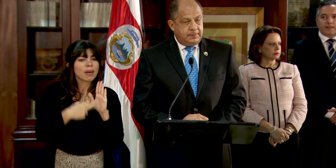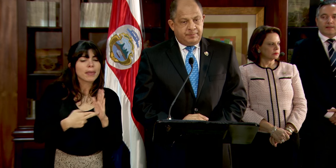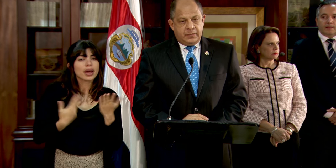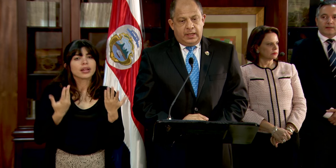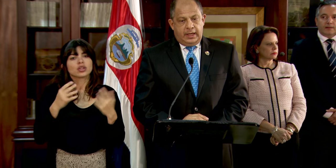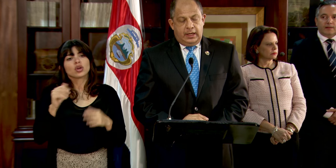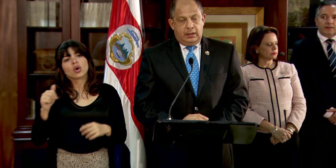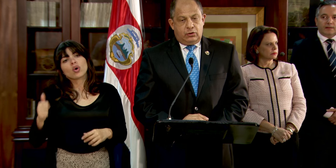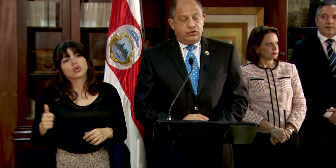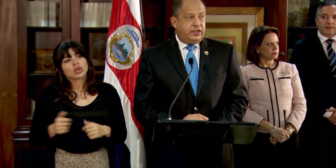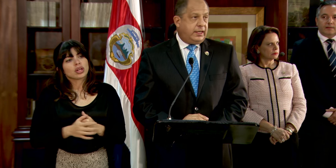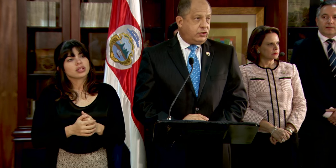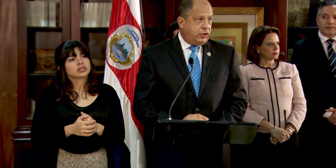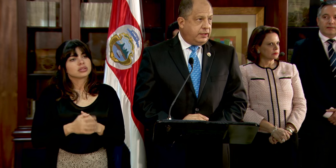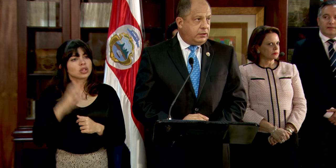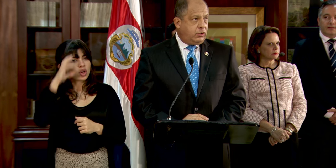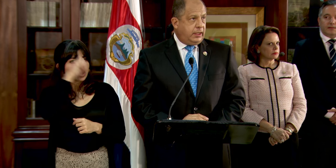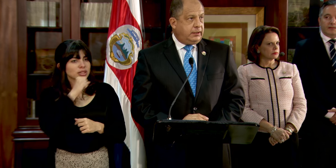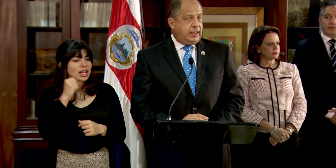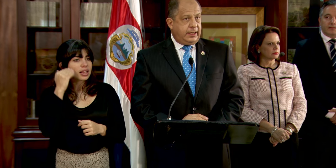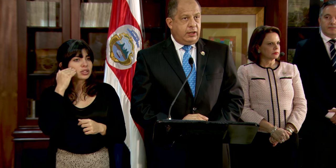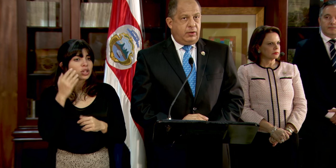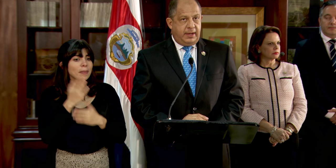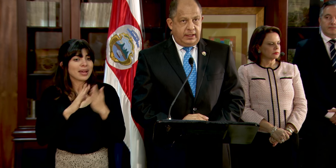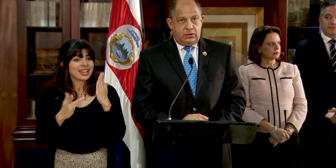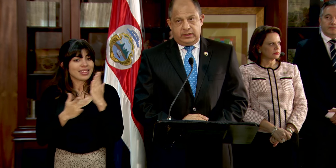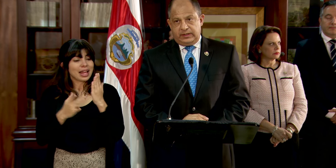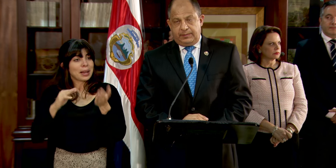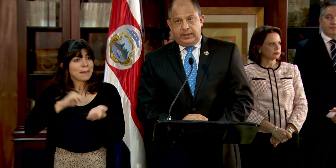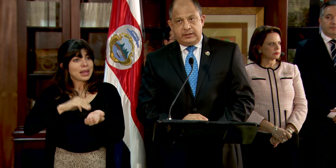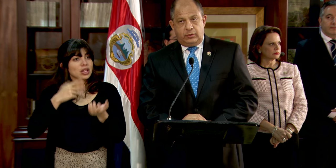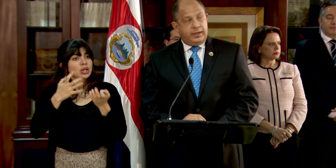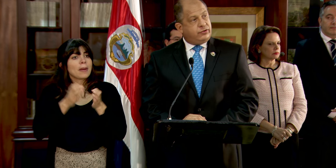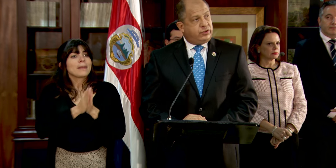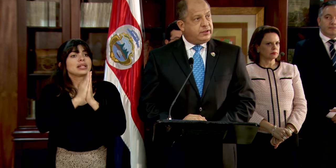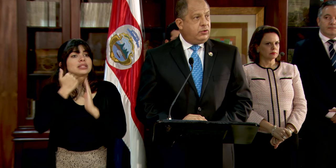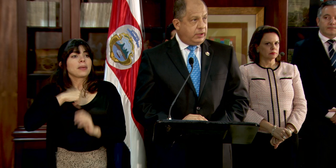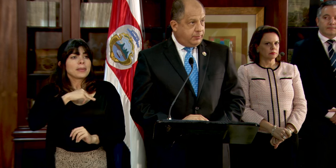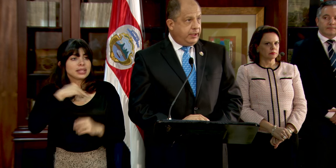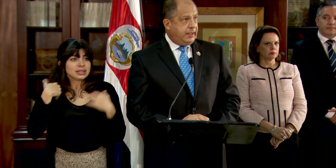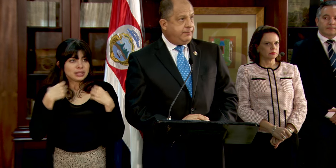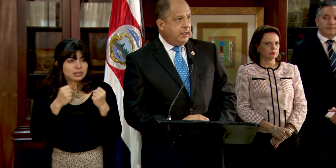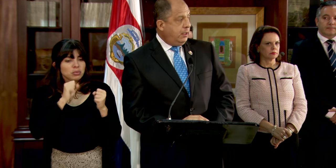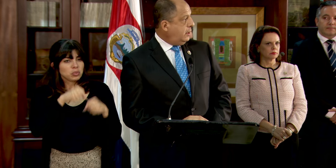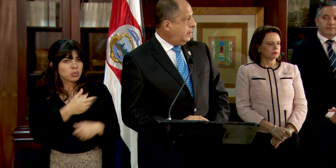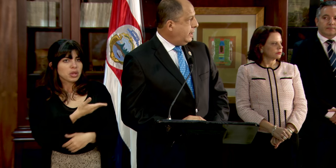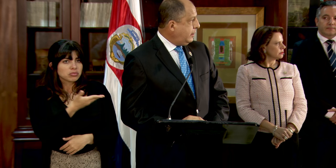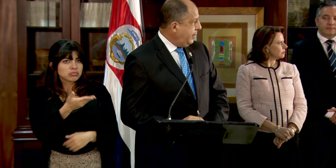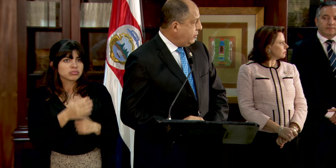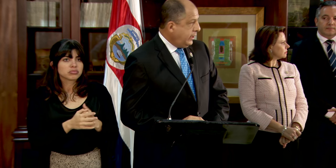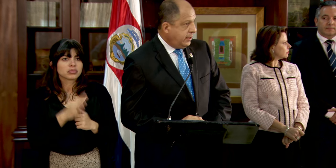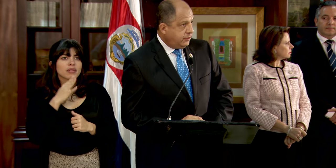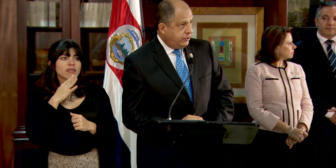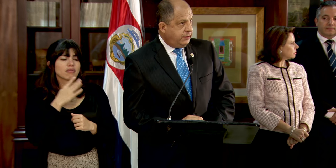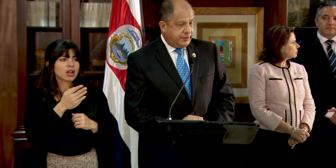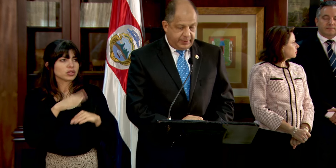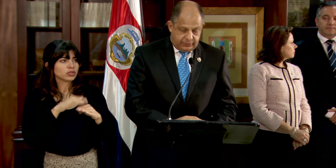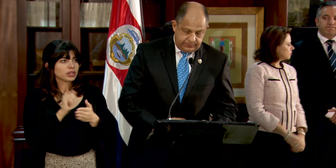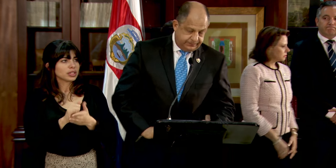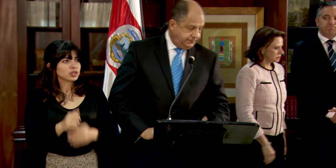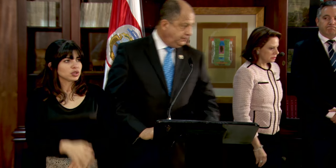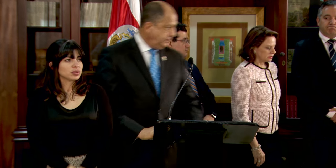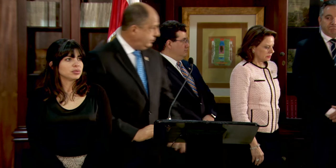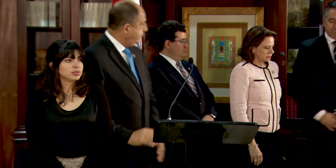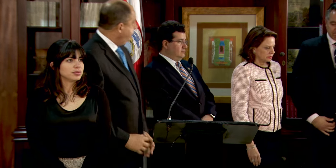otras consideraciones de orden técnico y médico, quisiera pedirle al señor ministro de Salud que pueda dar también una declaración al